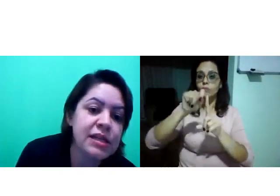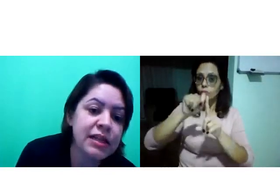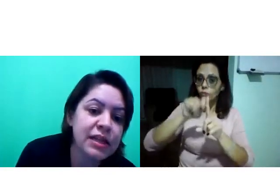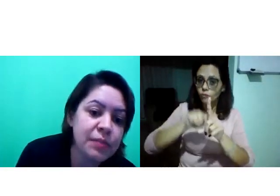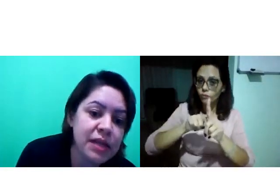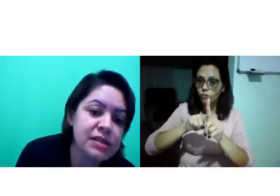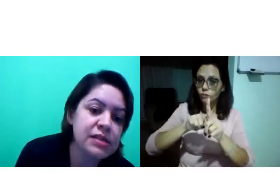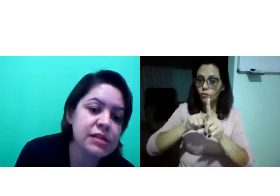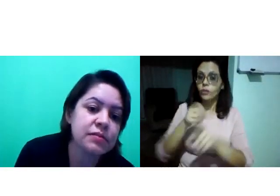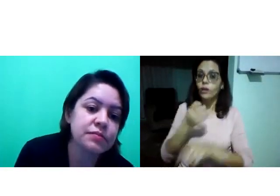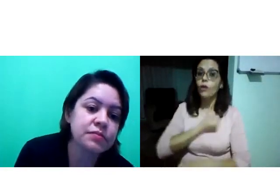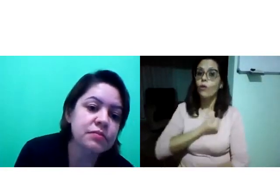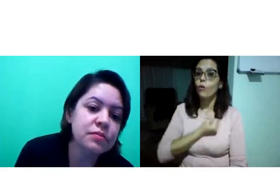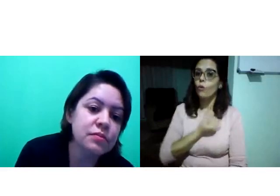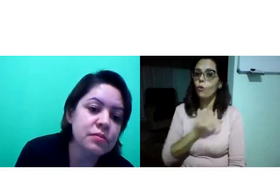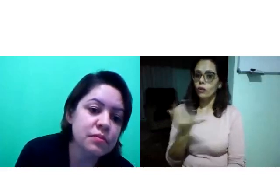Quando se trata de mês?